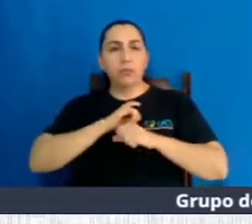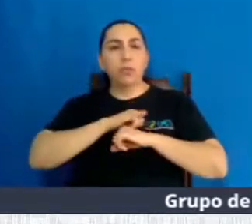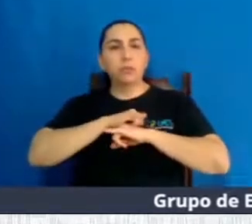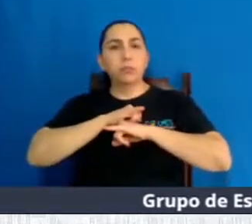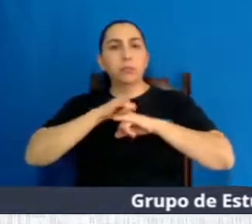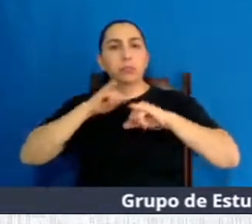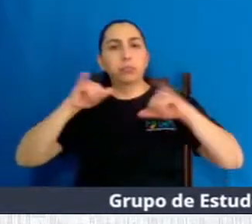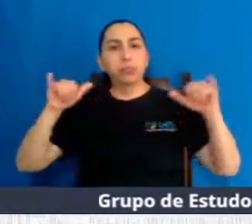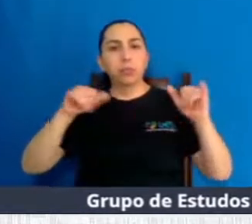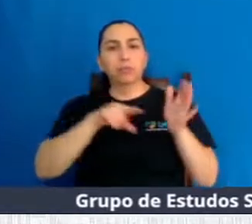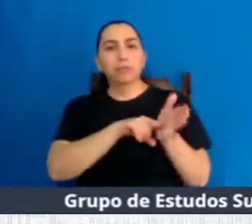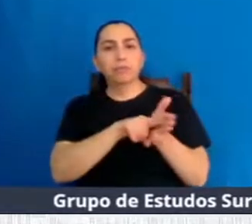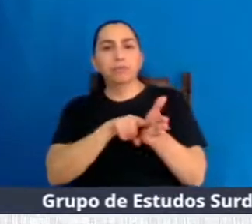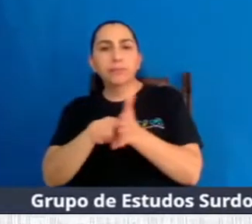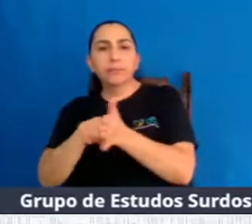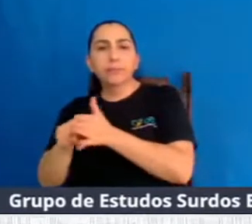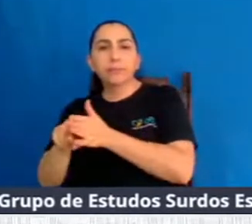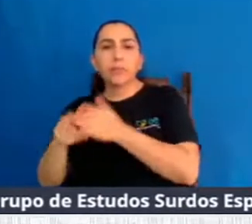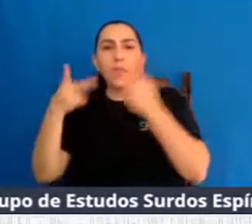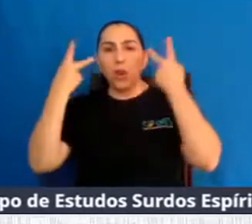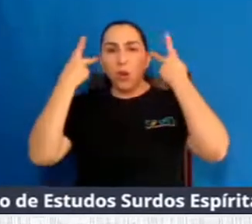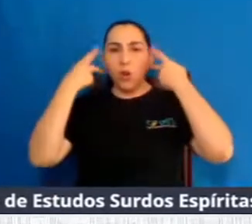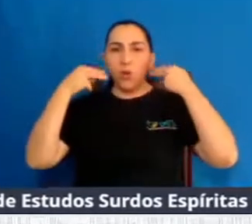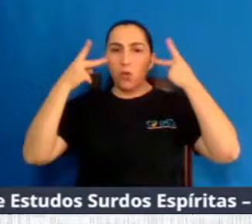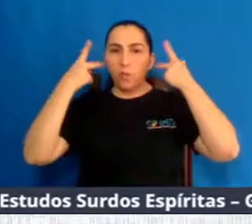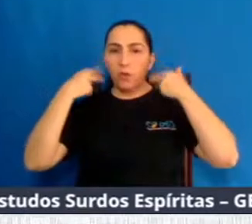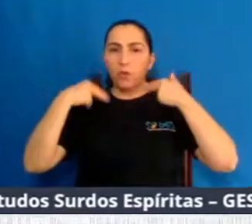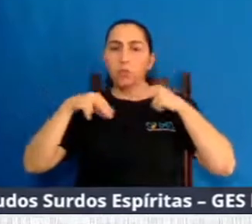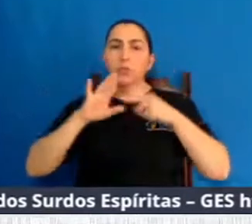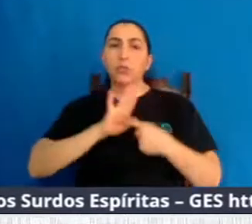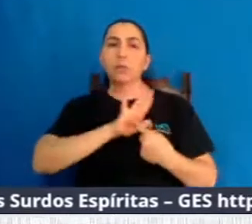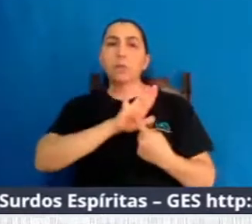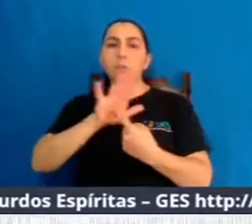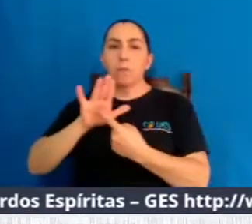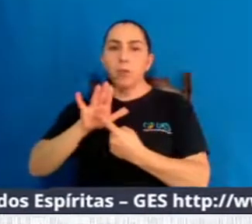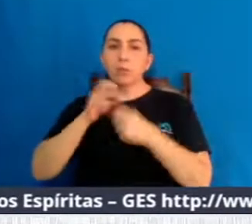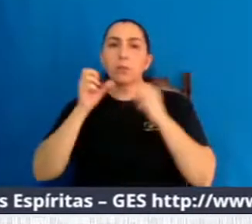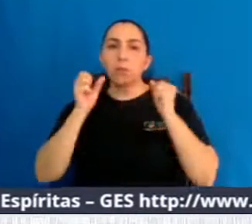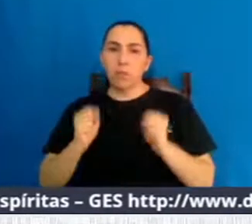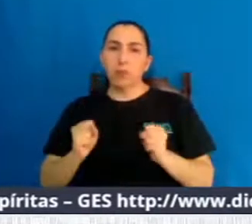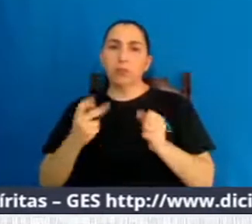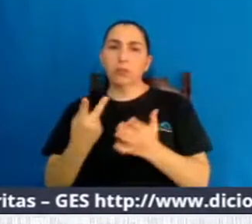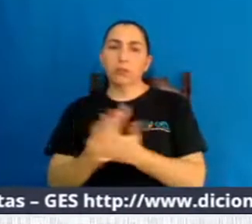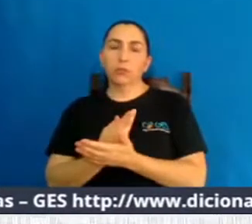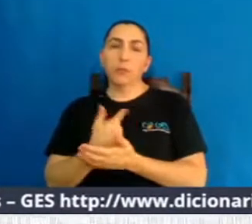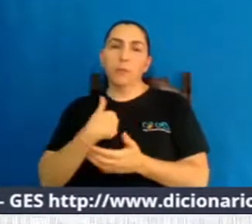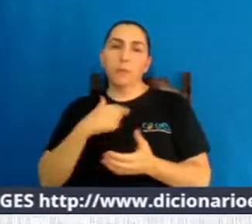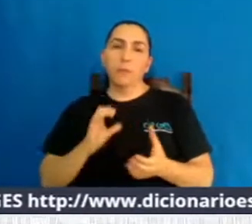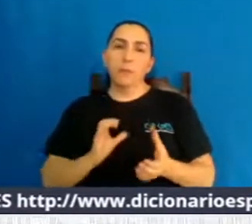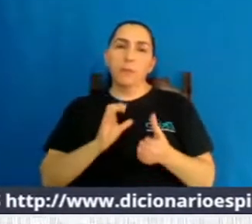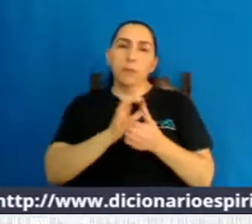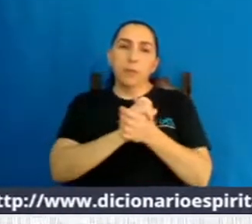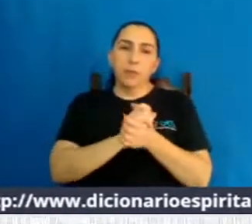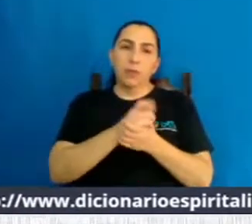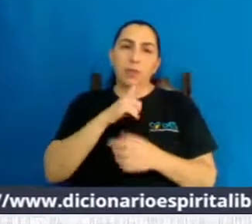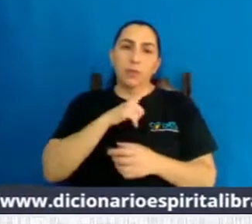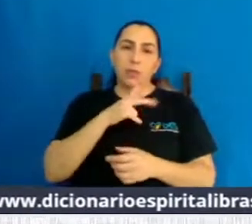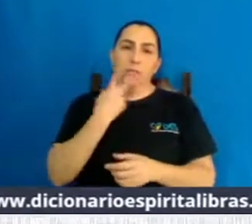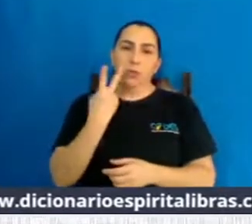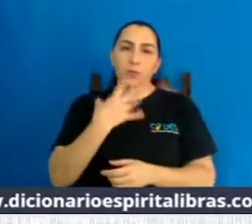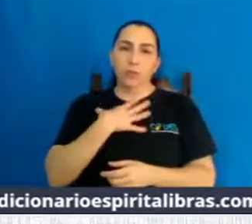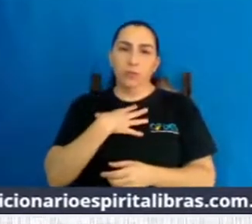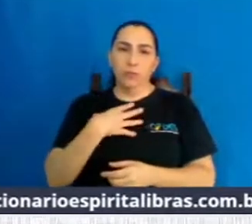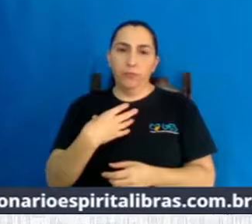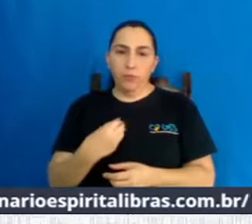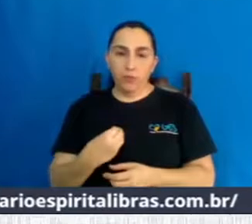e pesquisas que ele, normalmente, ele é abortivo. Então, minha esposa mesmo, nós temos dois filhos, e